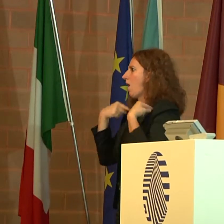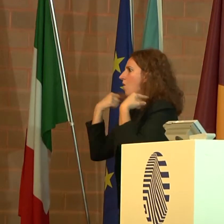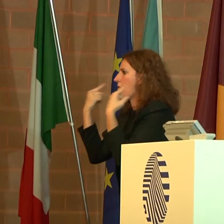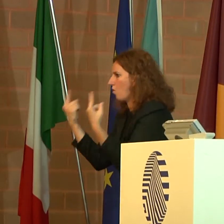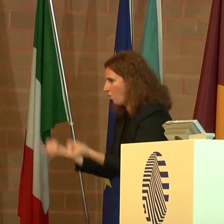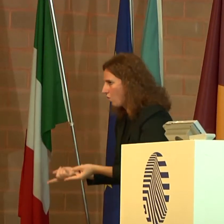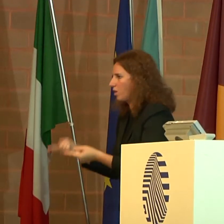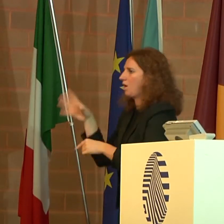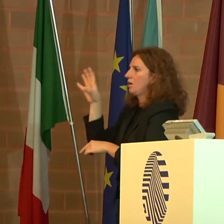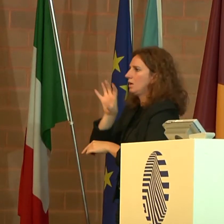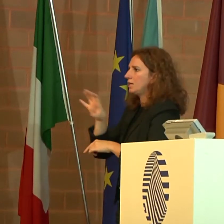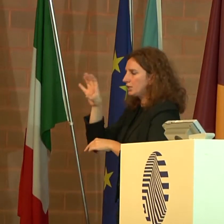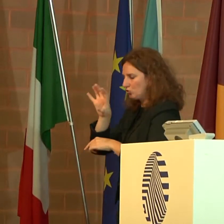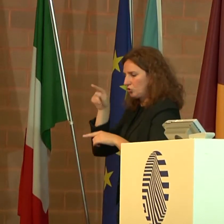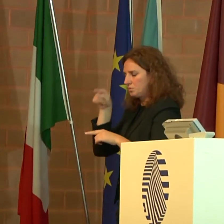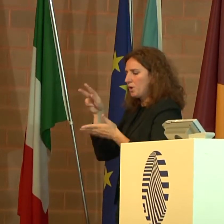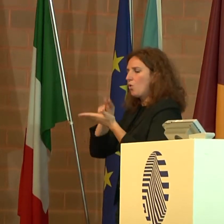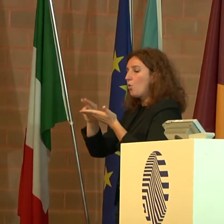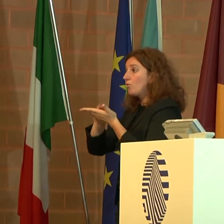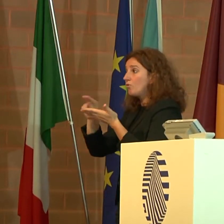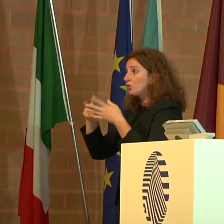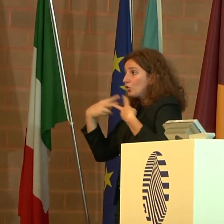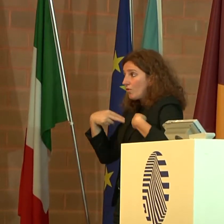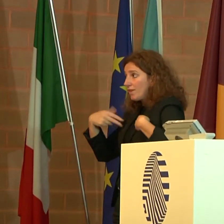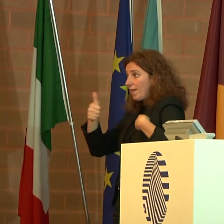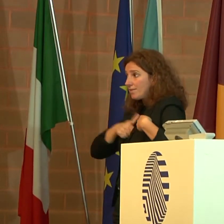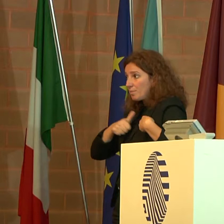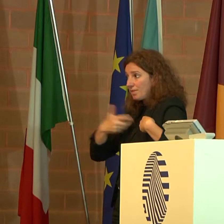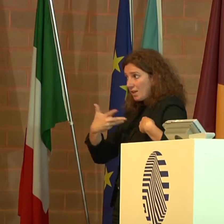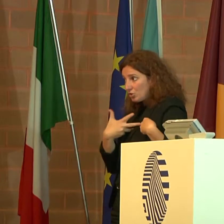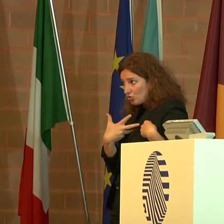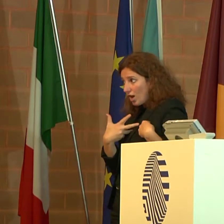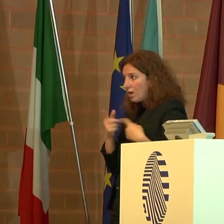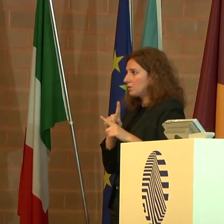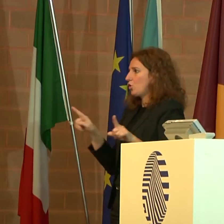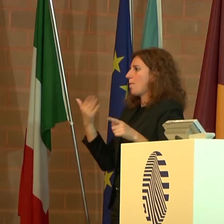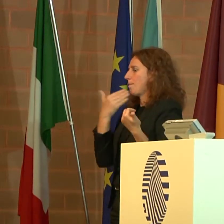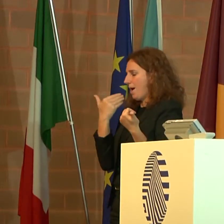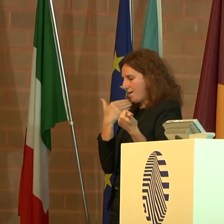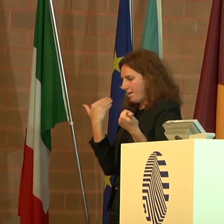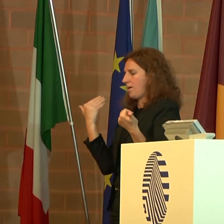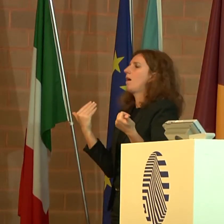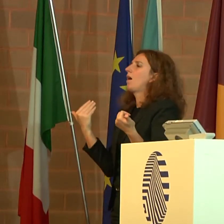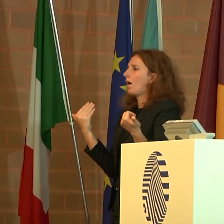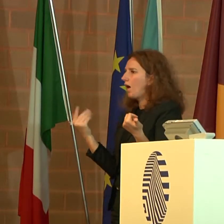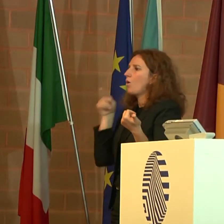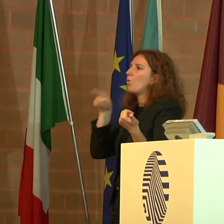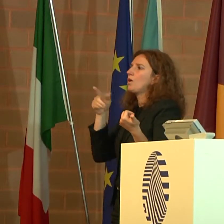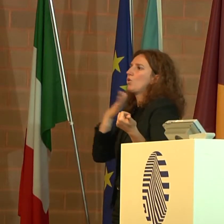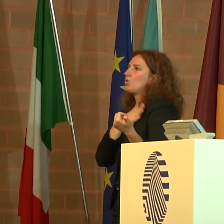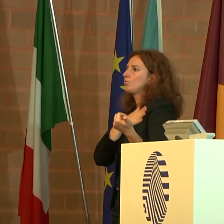esistono in tutte le regioni gli uffici per la vita indipendente che hanno il compito di dare supporto alla progettazione individualizzata.